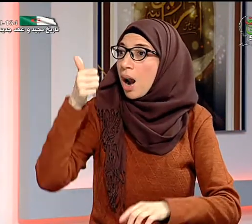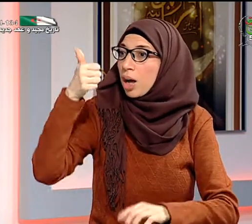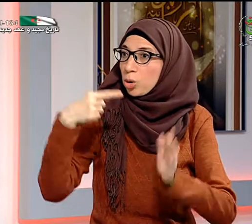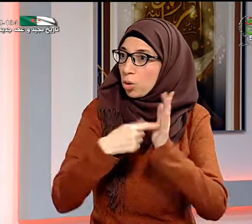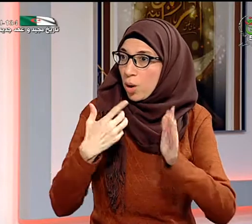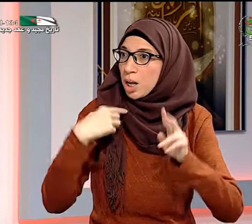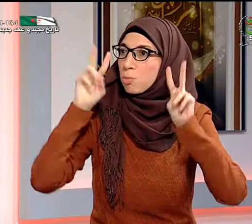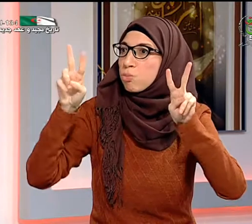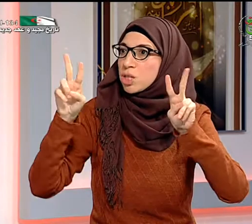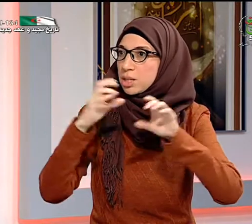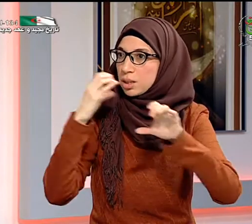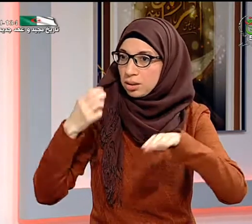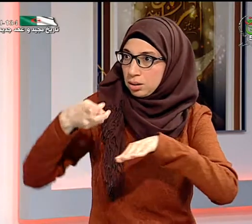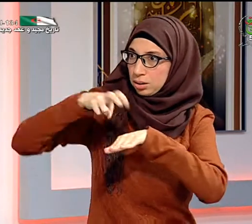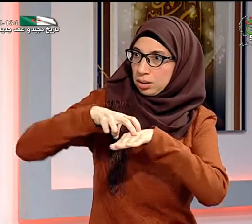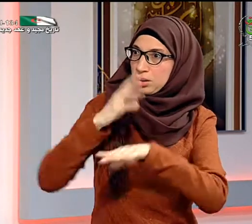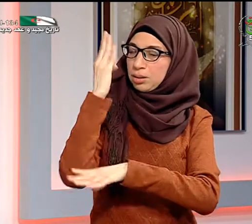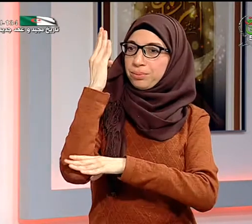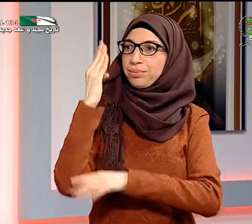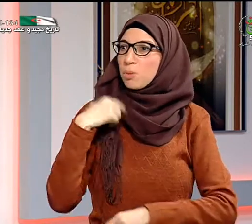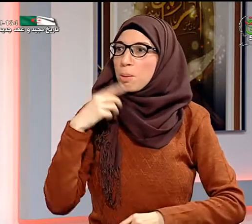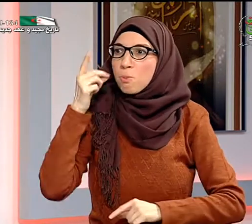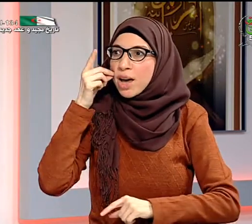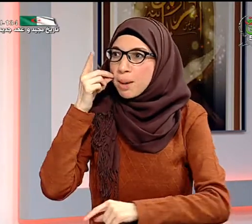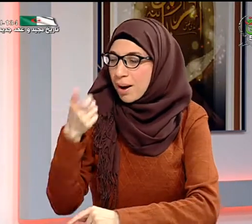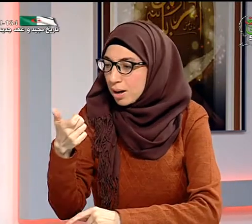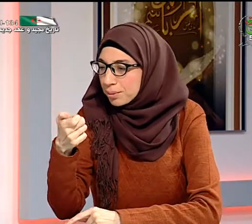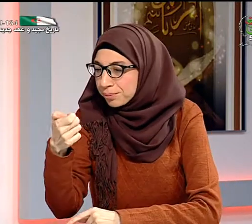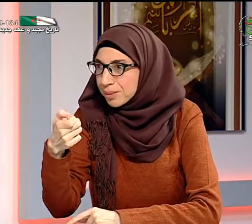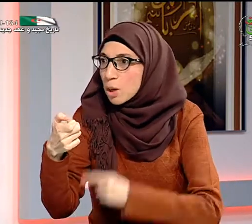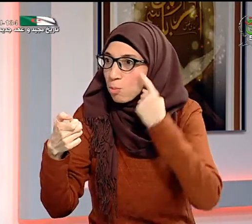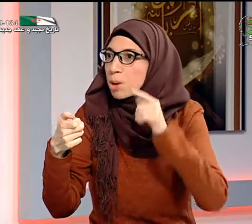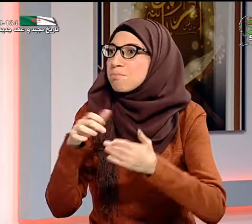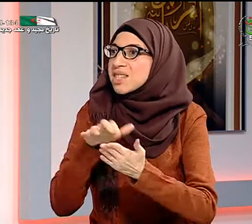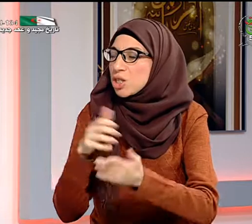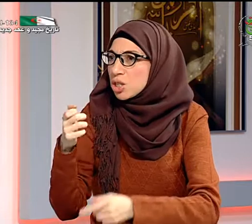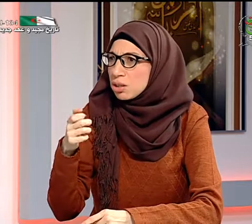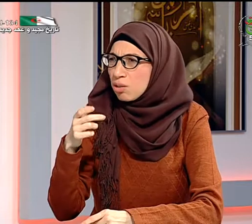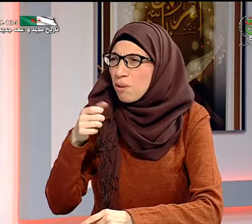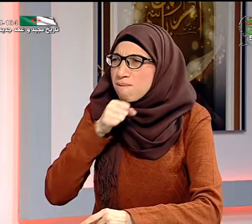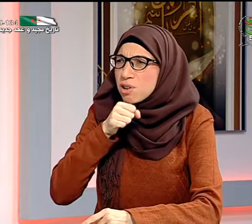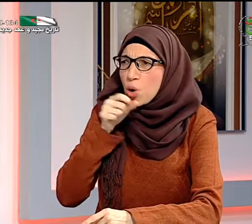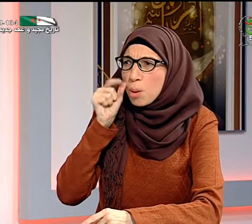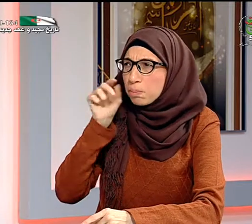الكتابية يعني أنا عندي لغتين عندما أكون مثلا في الحافلة وأقوم بإرسال